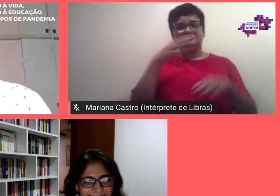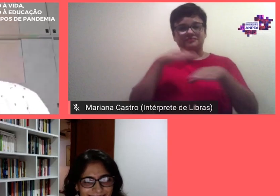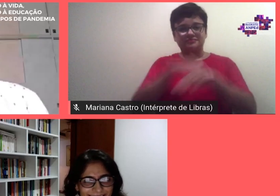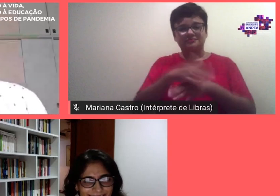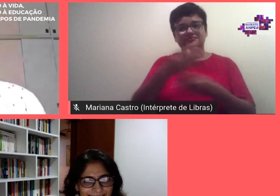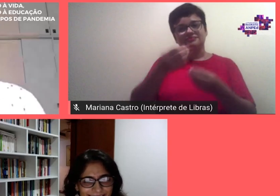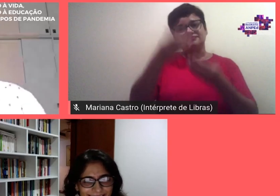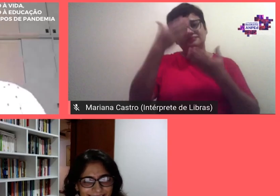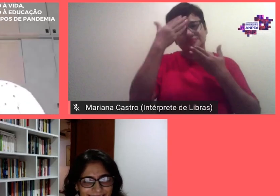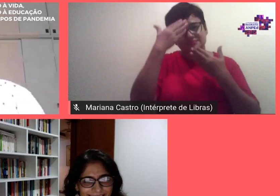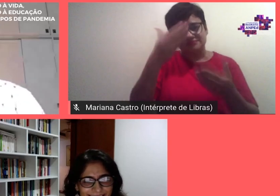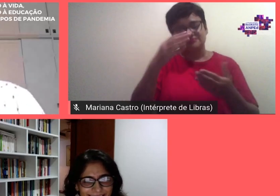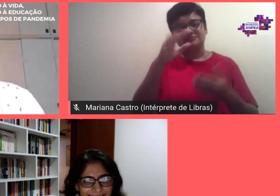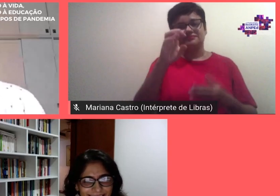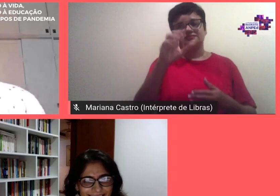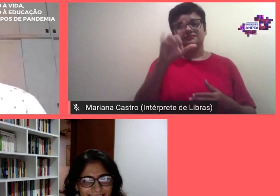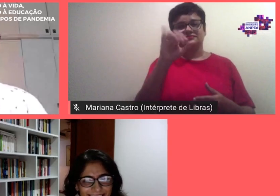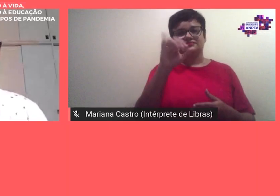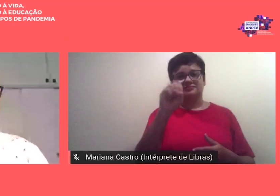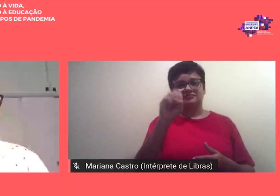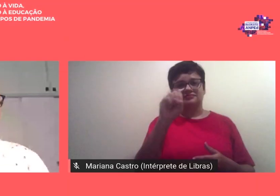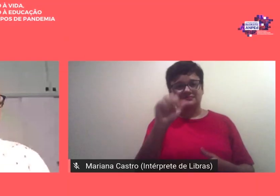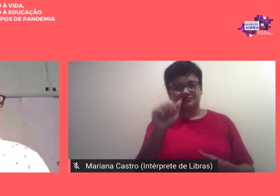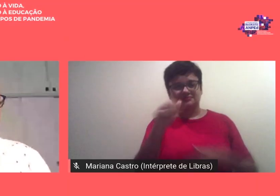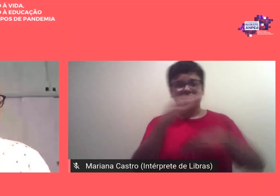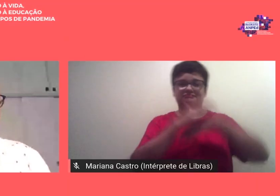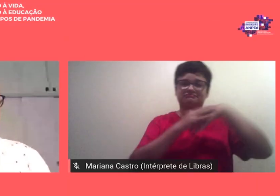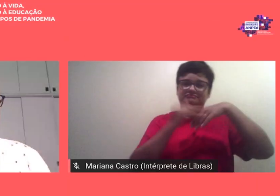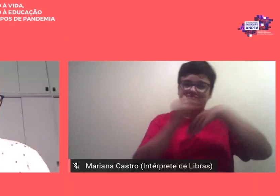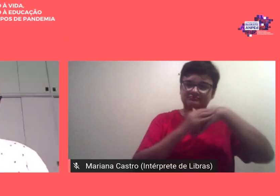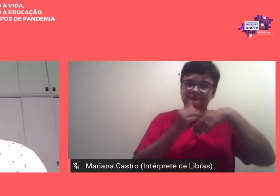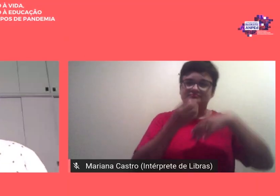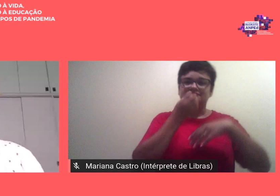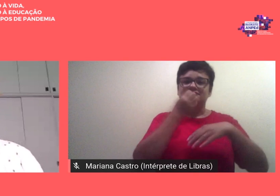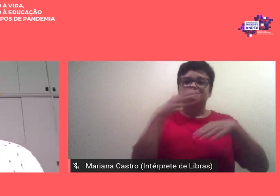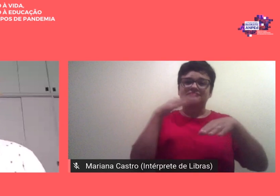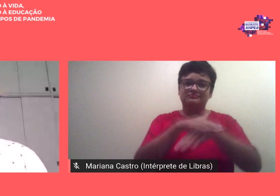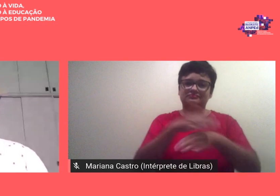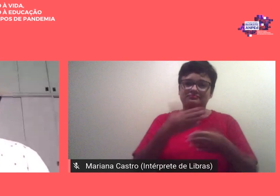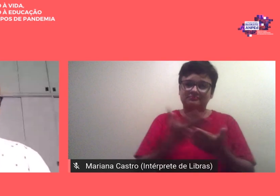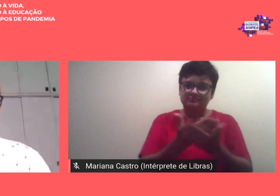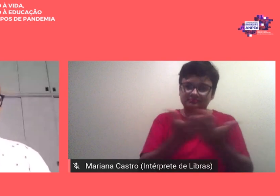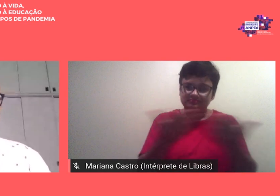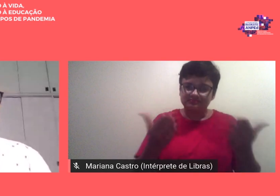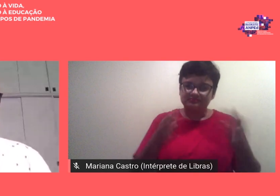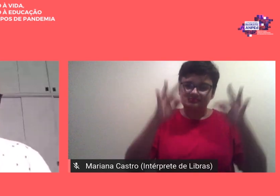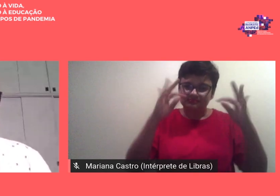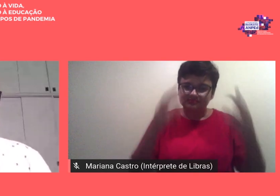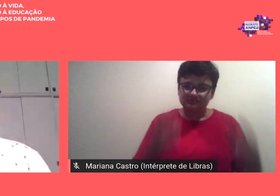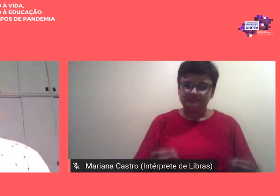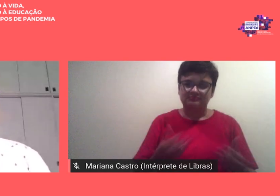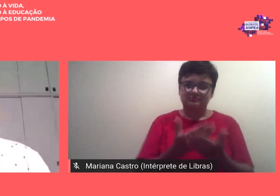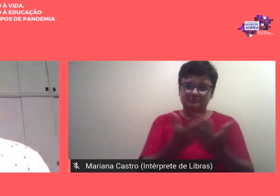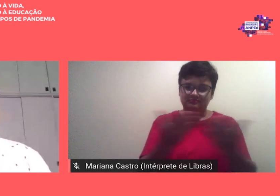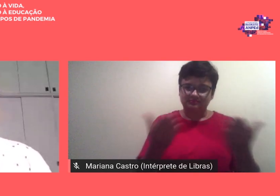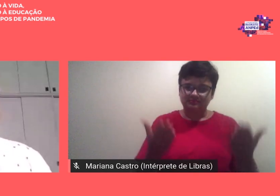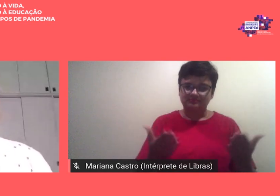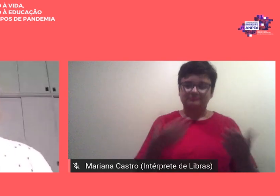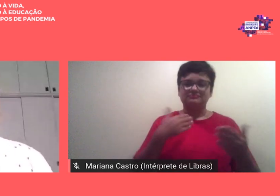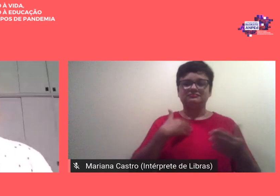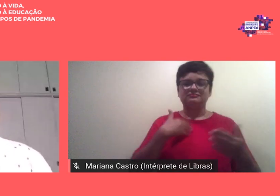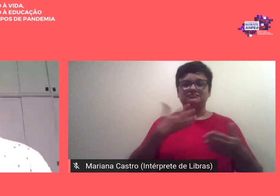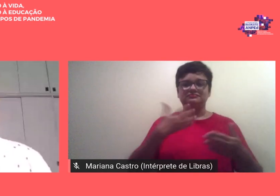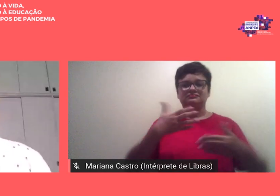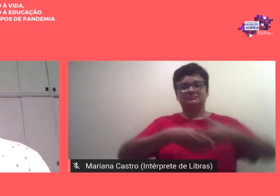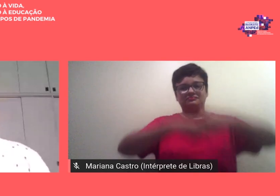obrigado Elisa pelo carinho boa noite a todas todos e todos quero cumprimentar as